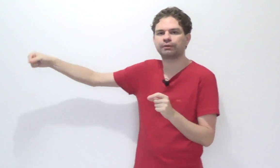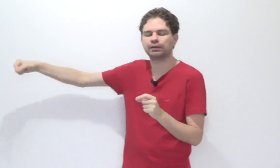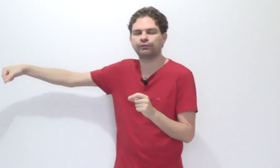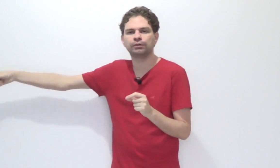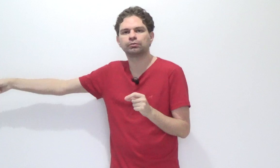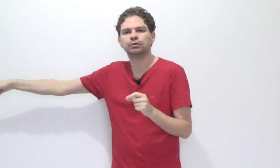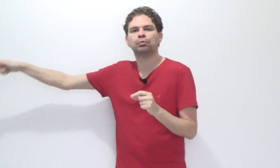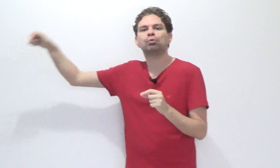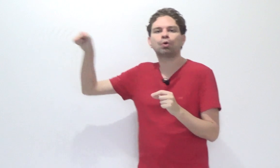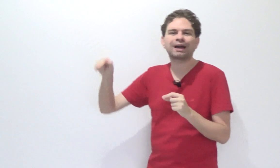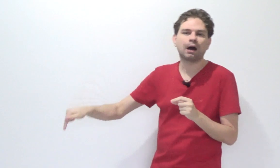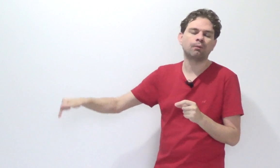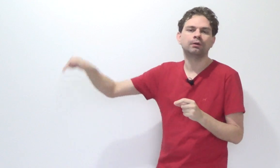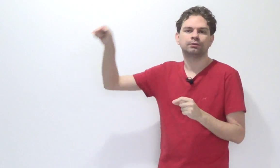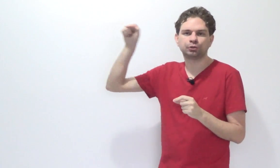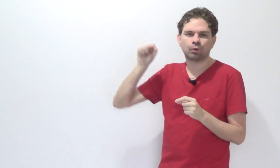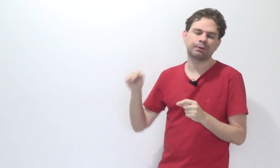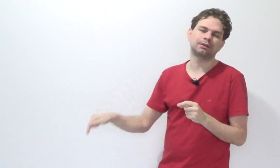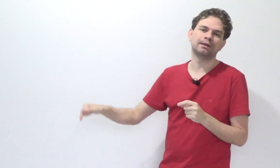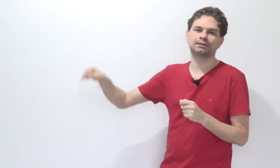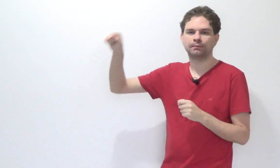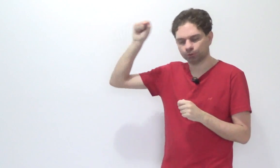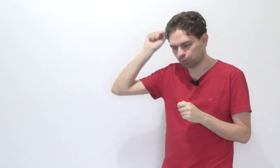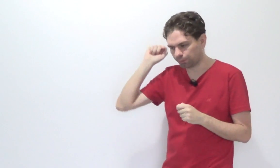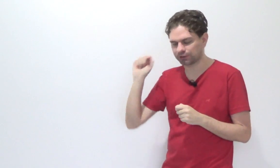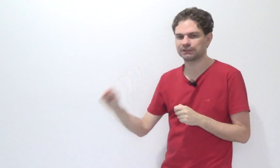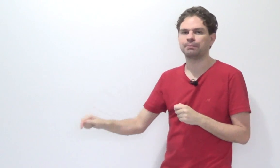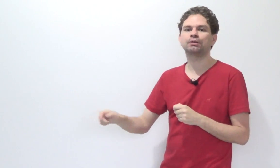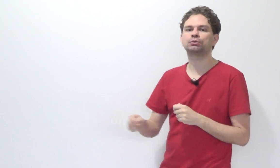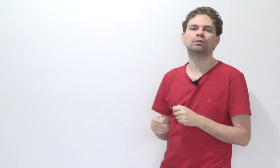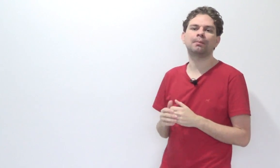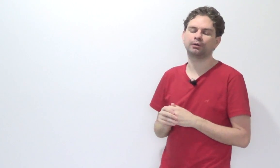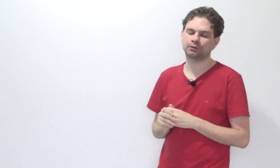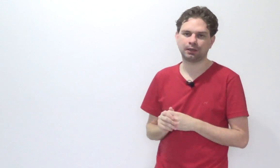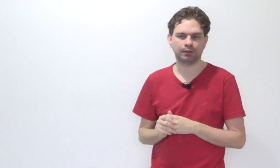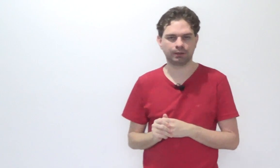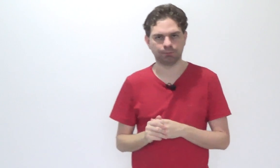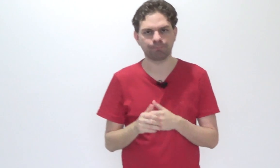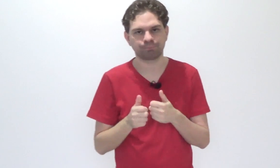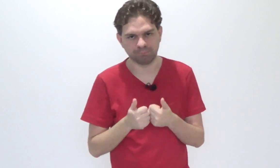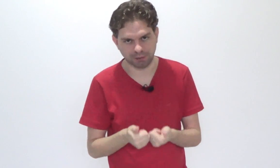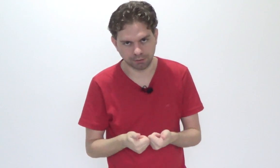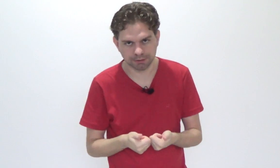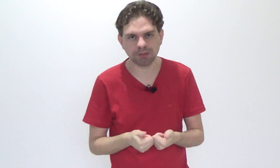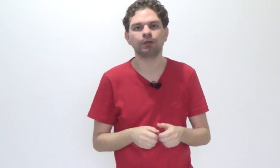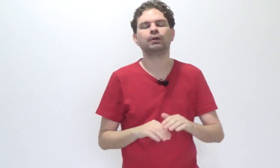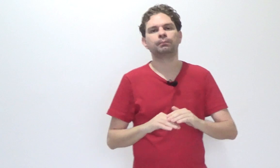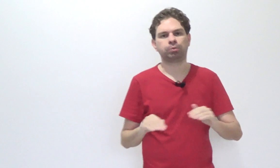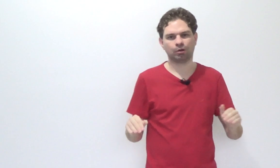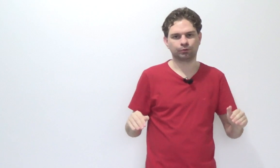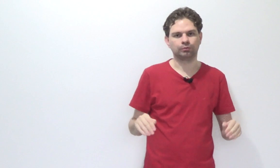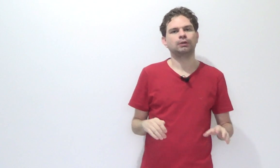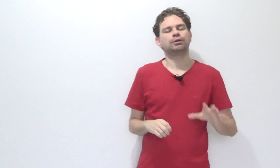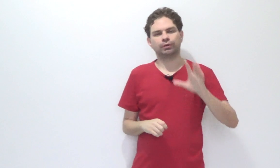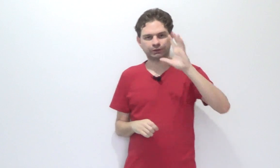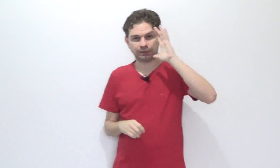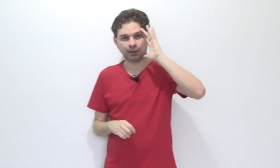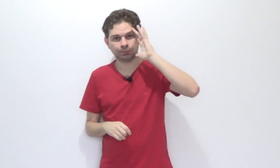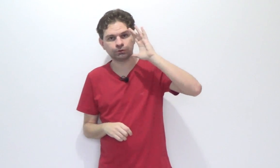vai definindo o local de competência do processamento e julgamento daquele crime. Beleza? Pronto. Nós já temos